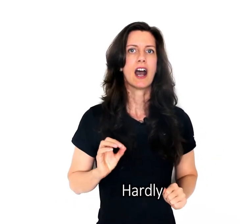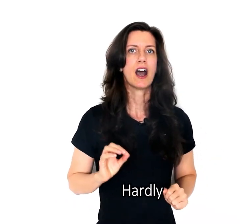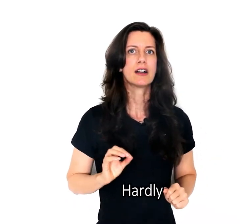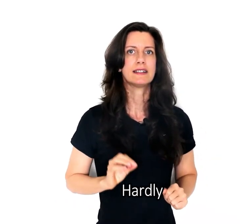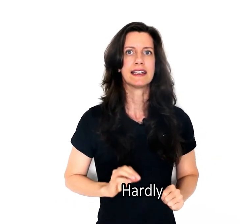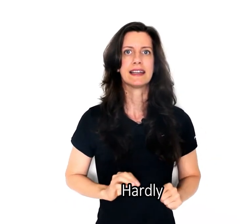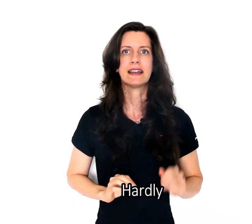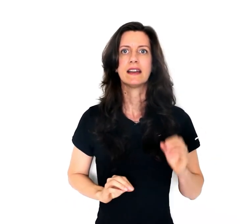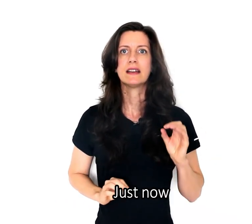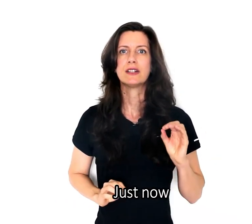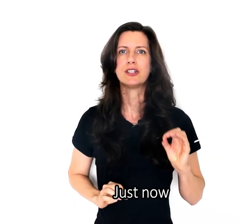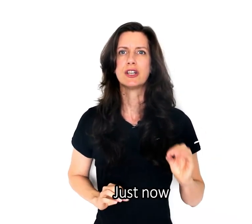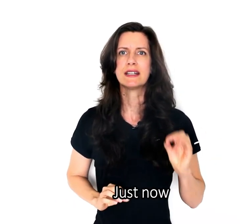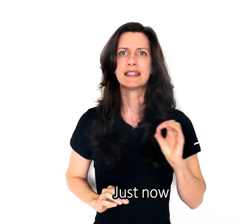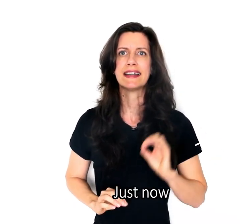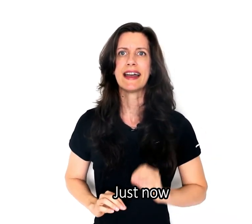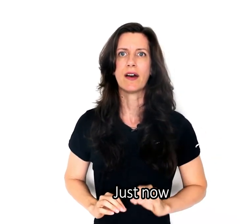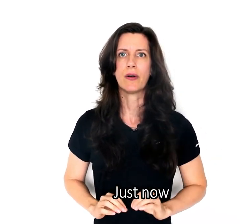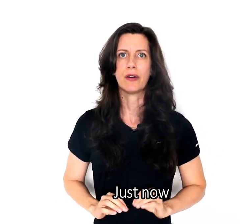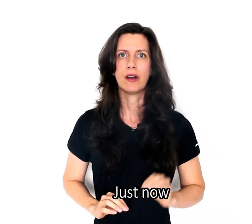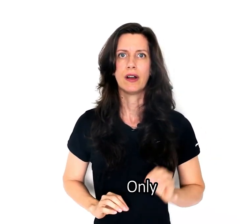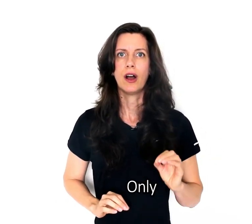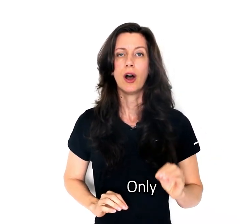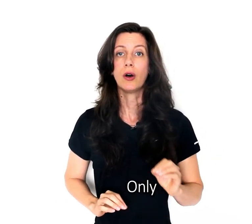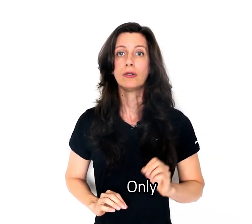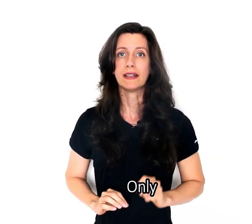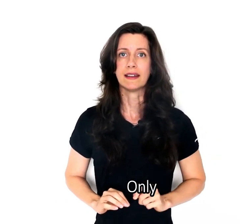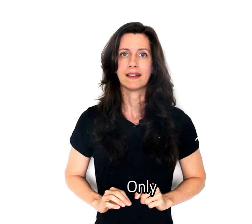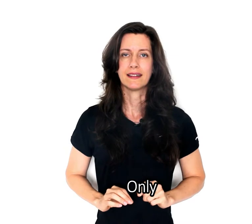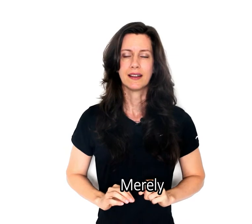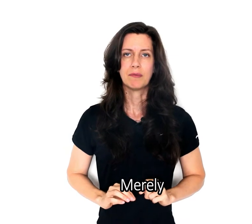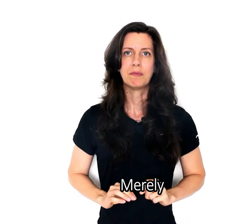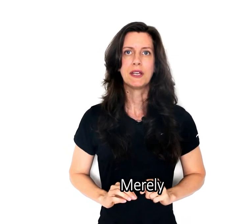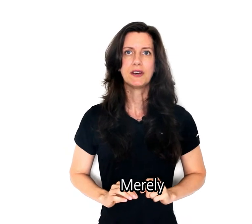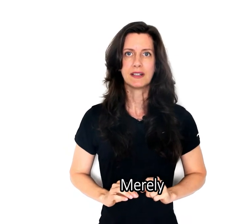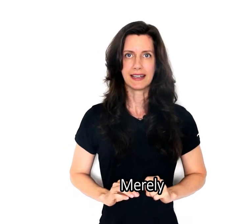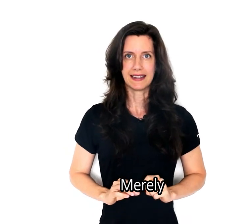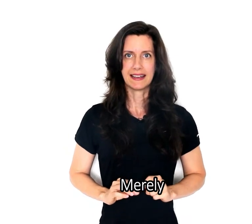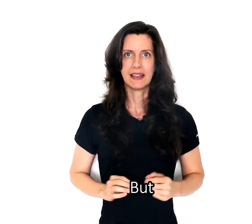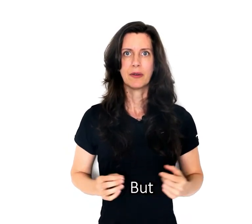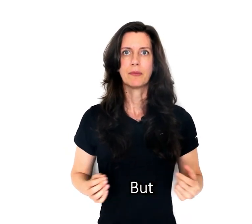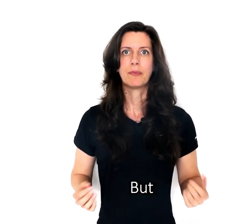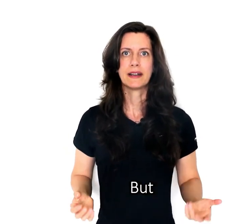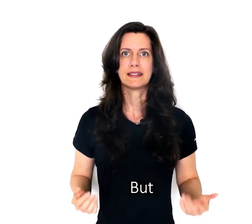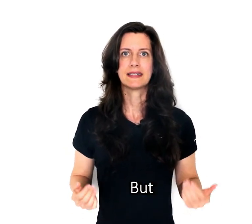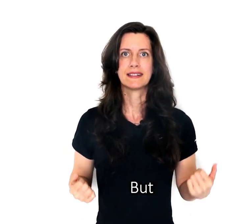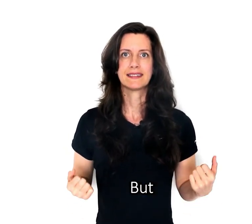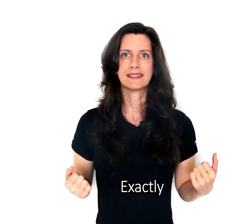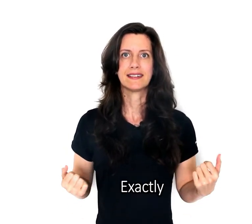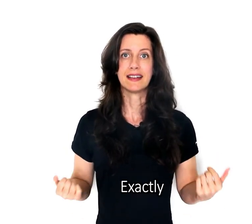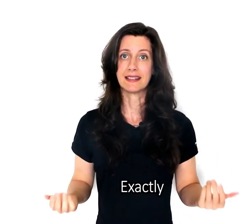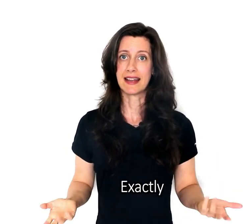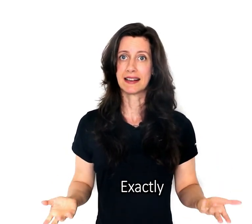hardly, just now, only, merely, but, exactly,